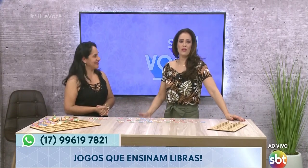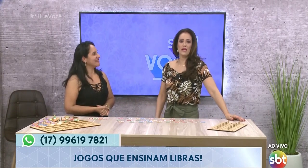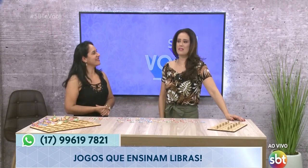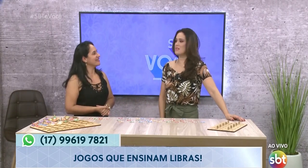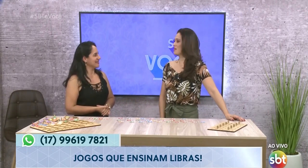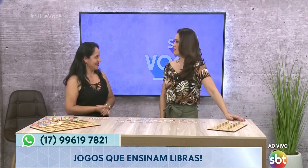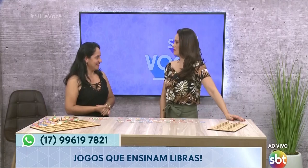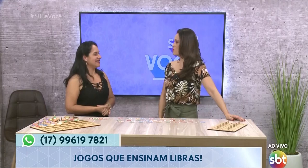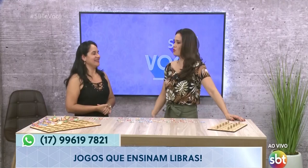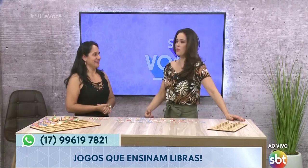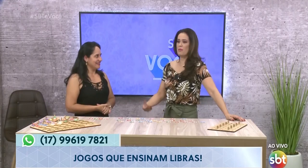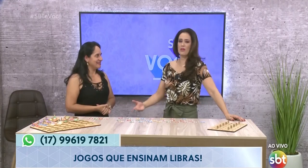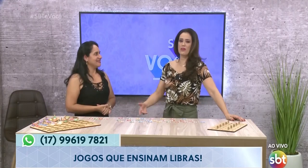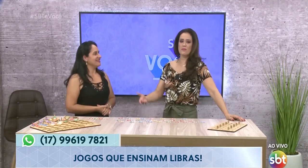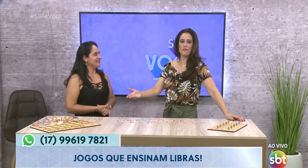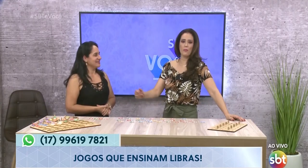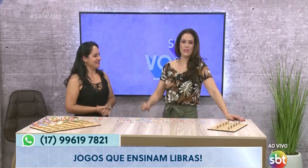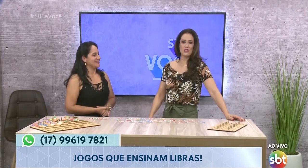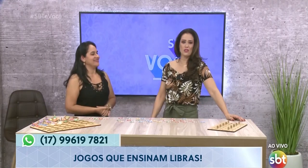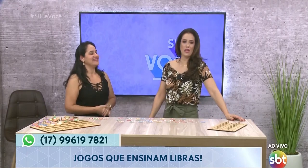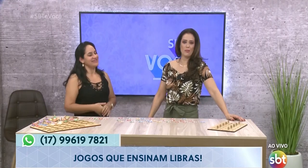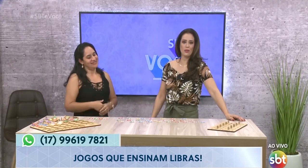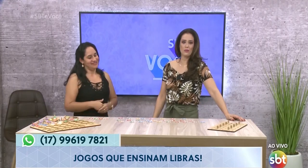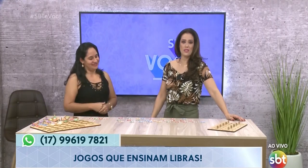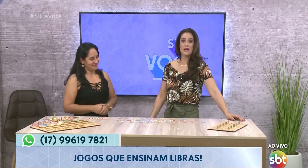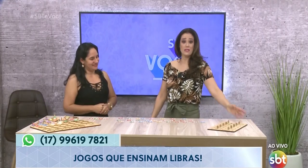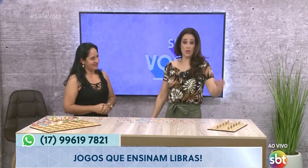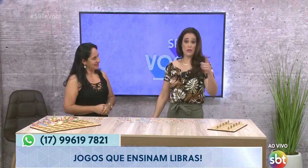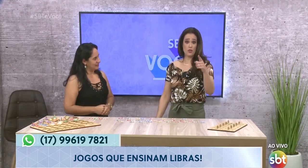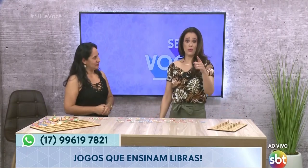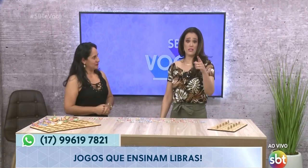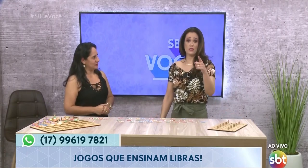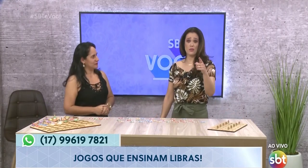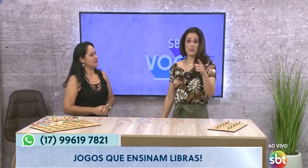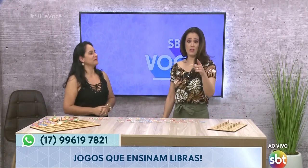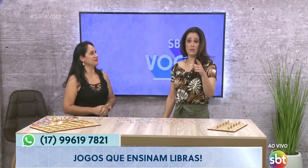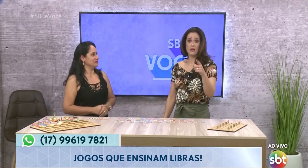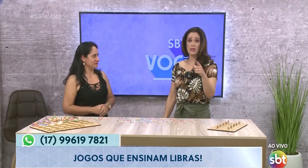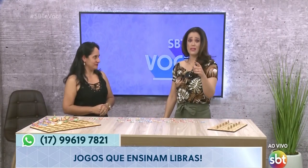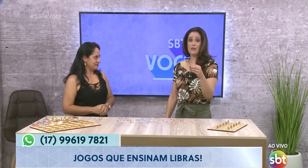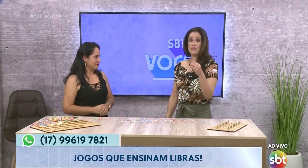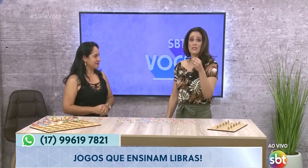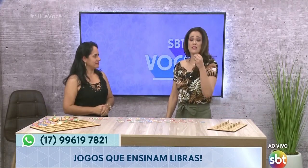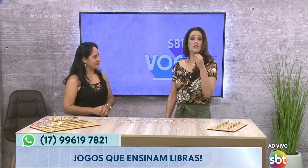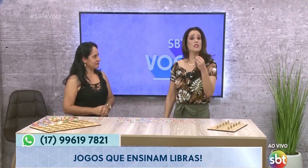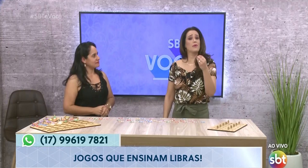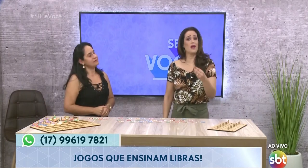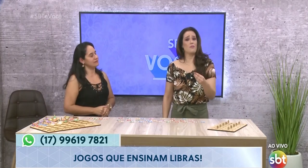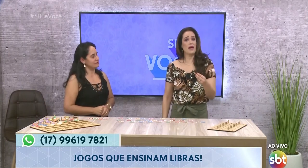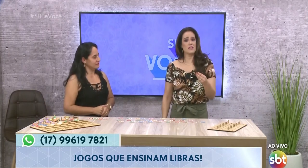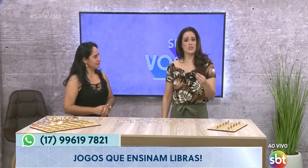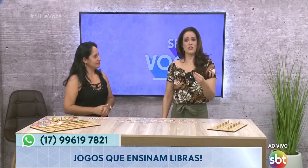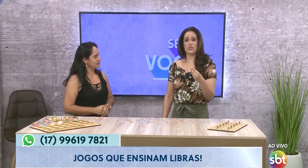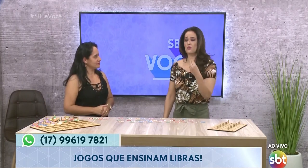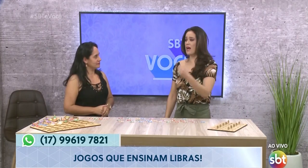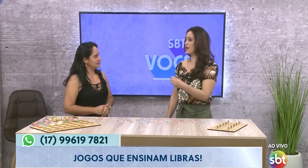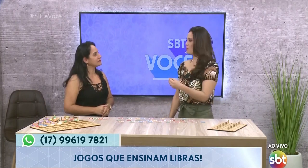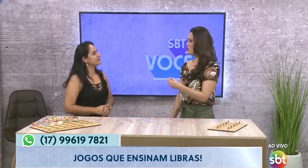ignorância. Desculpa a minha ignorância, mas não vou poder te ajudar porque eu não sei. Você já passou por essa situação? Daí você se sente tão incapaz de ajudar aquela